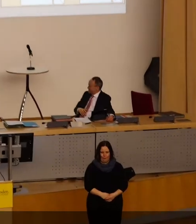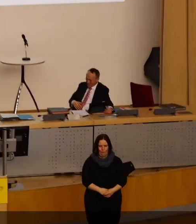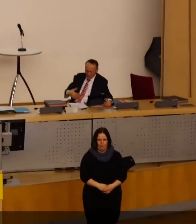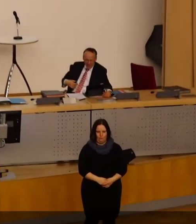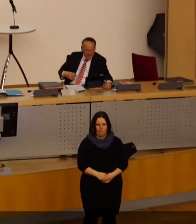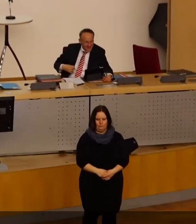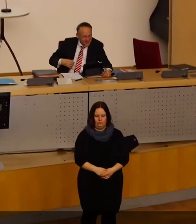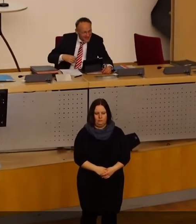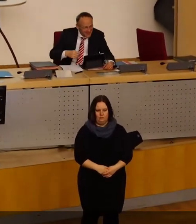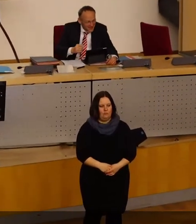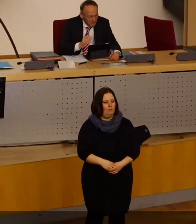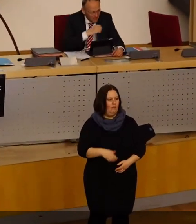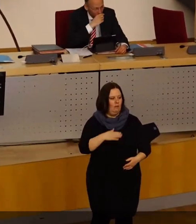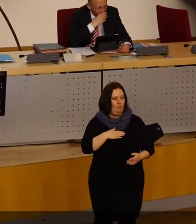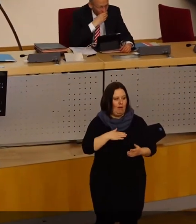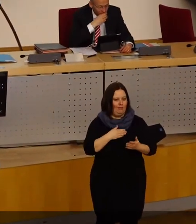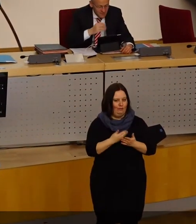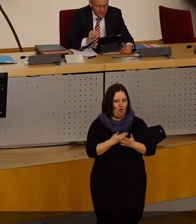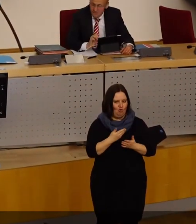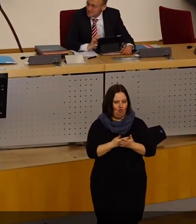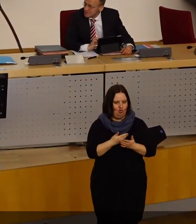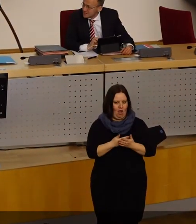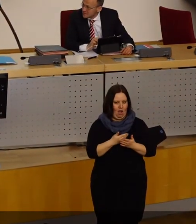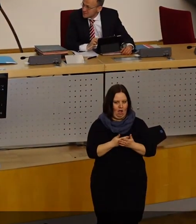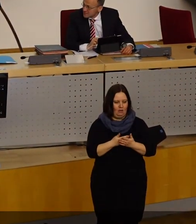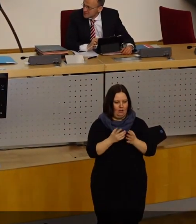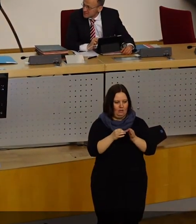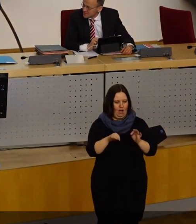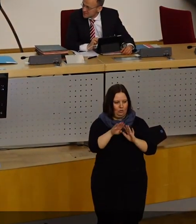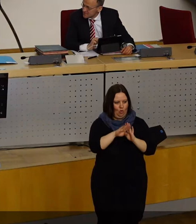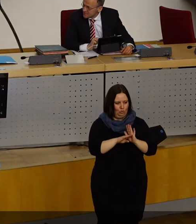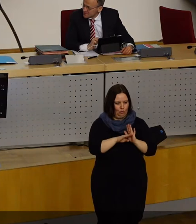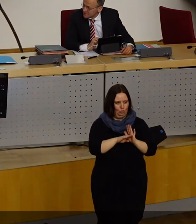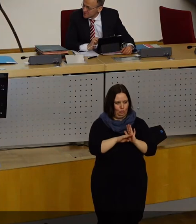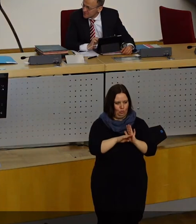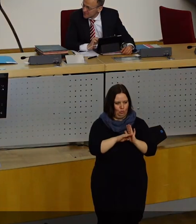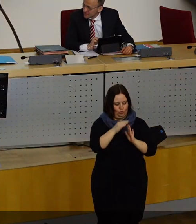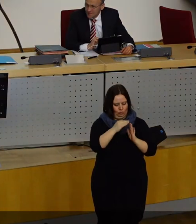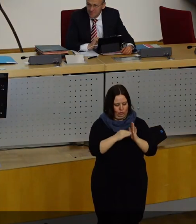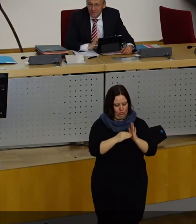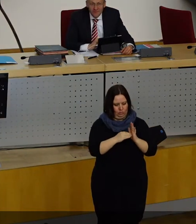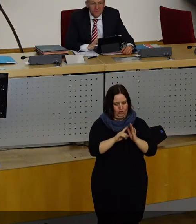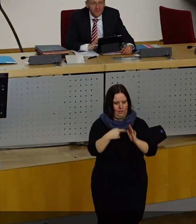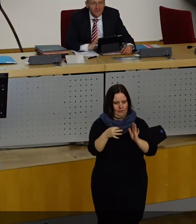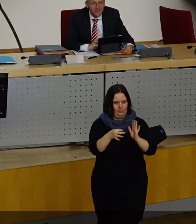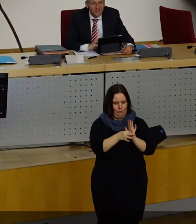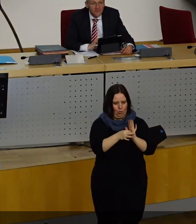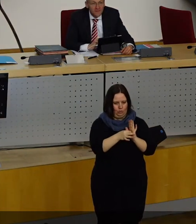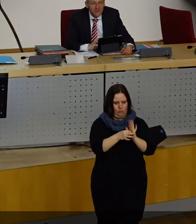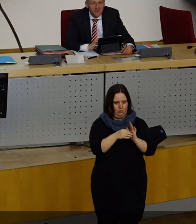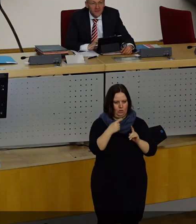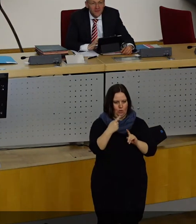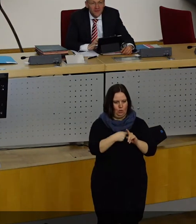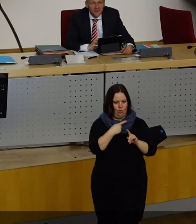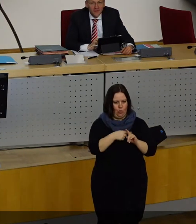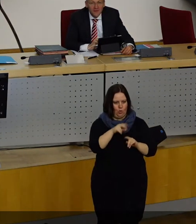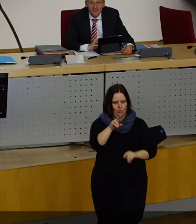Ich würde vorschlagen, wir machen wie bei der Tagesordnung festgelegt, jetzt noch den nächsten Punkt, Nr.